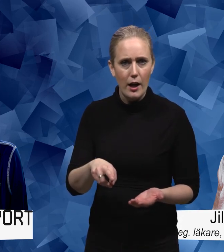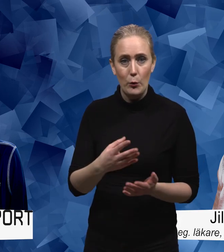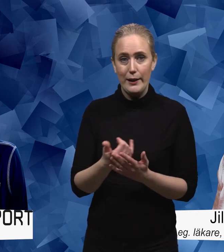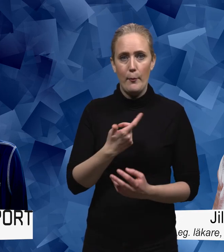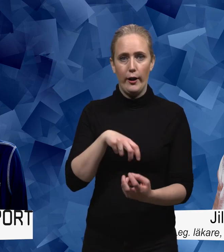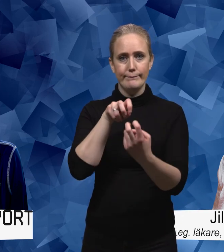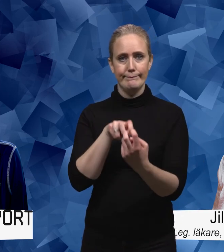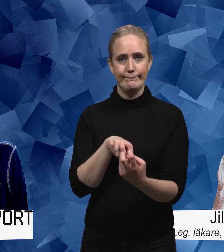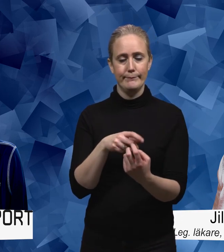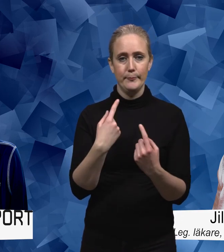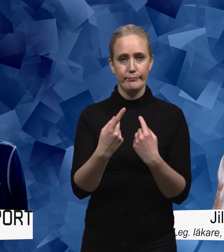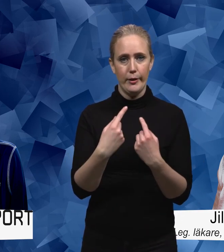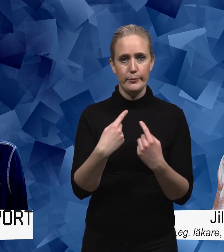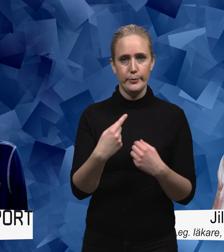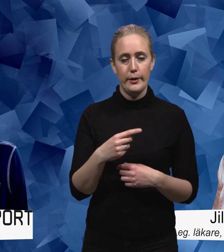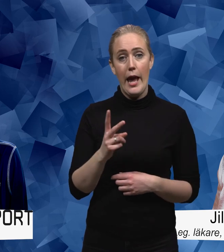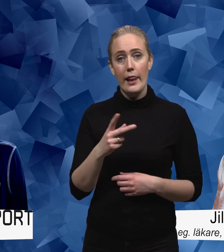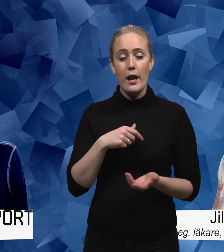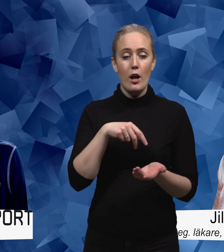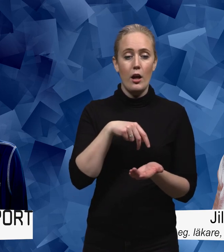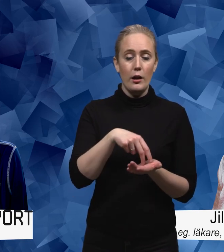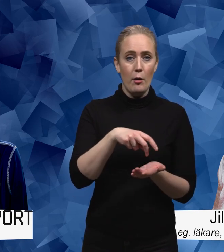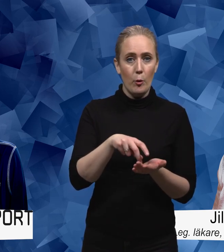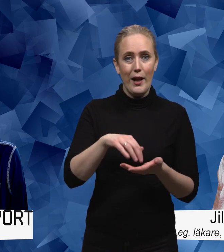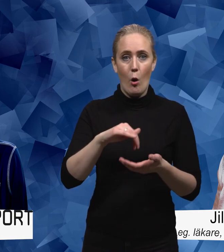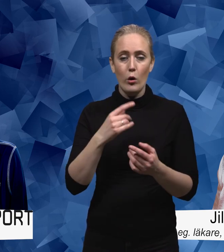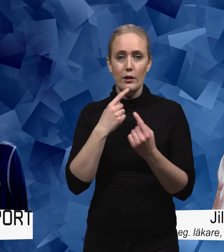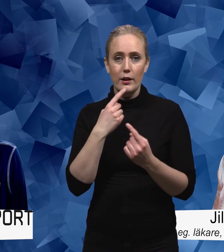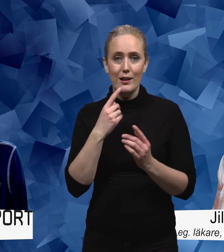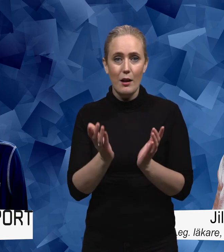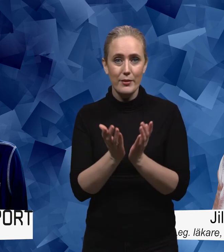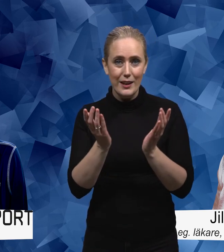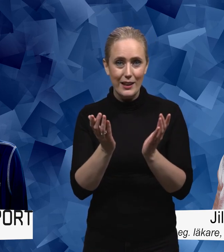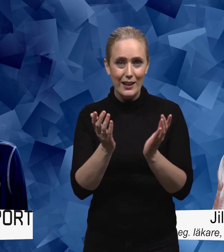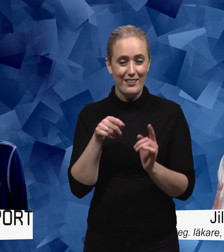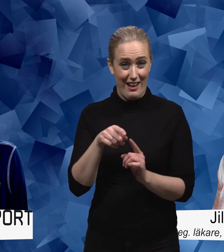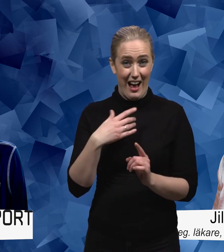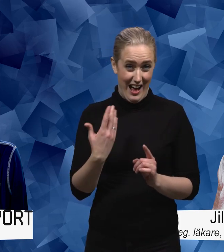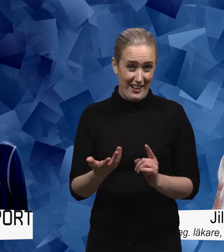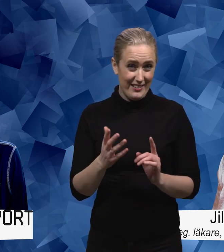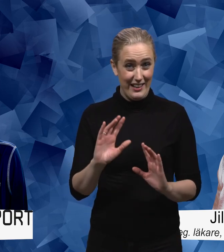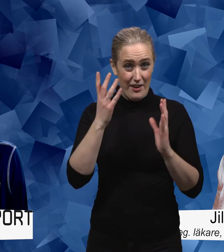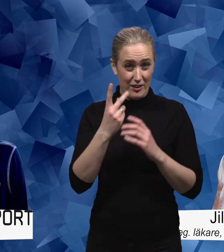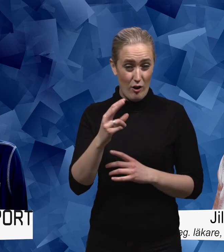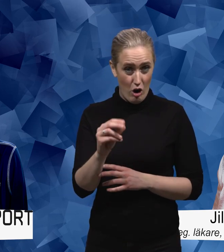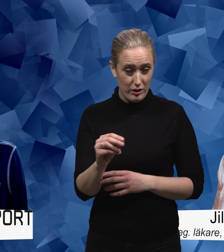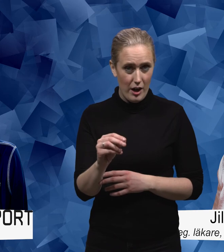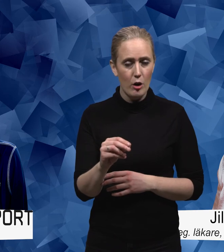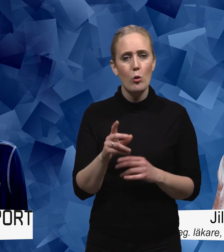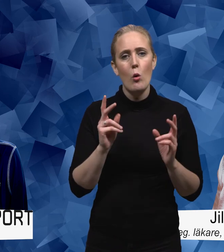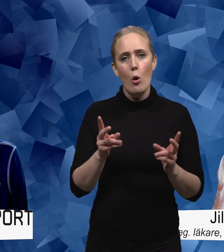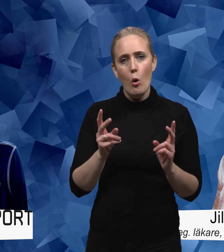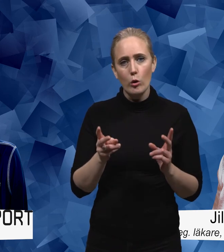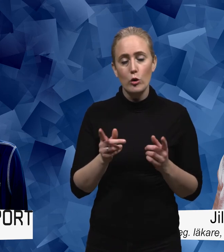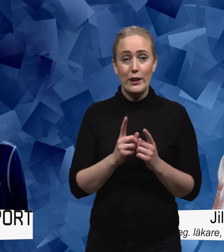för att sitta ner och prata eller bara walk and talk med en patient nu vet jag att jag stannade vid levnadsvanor och också direkt